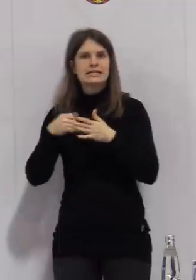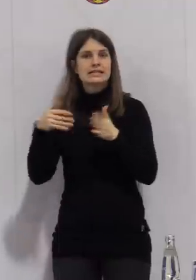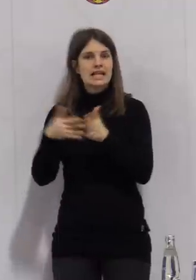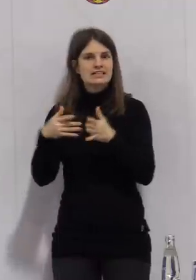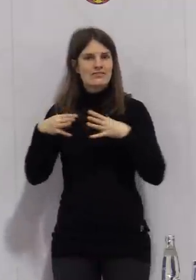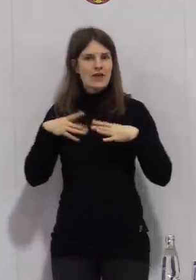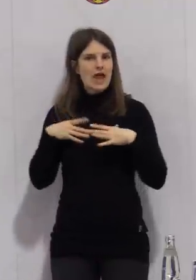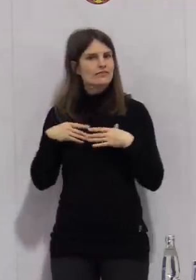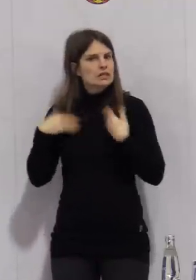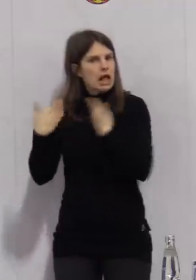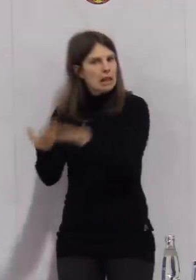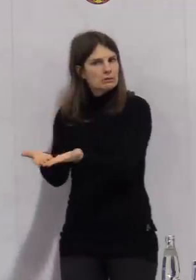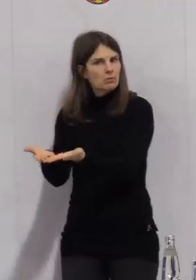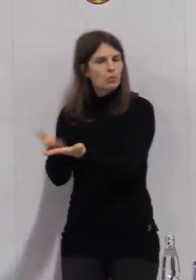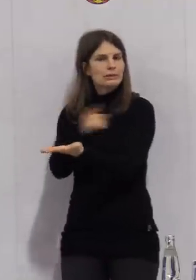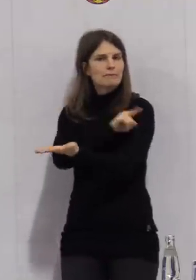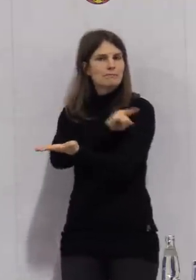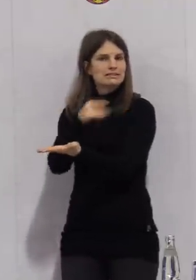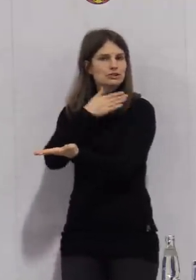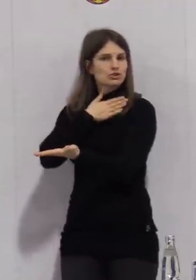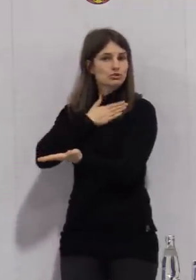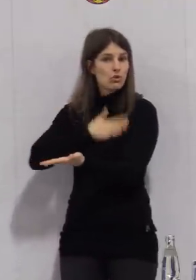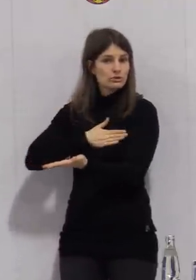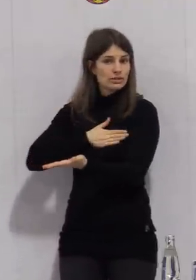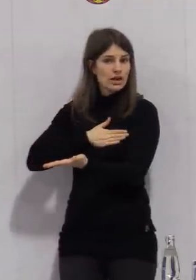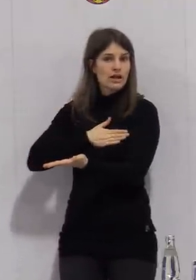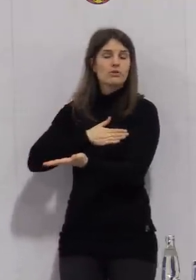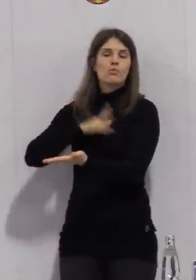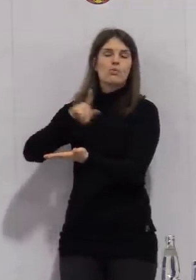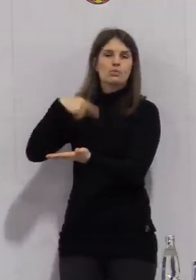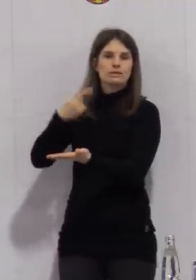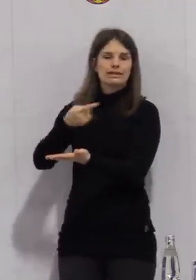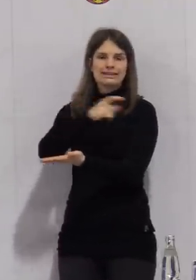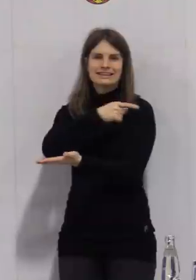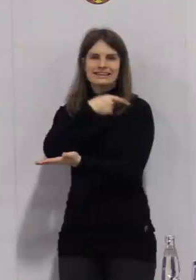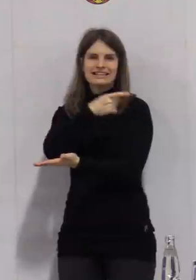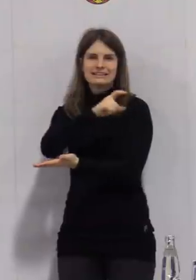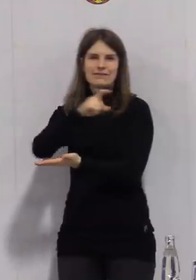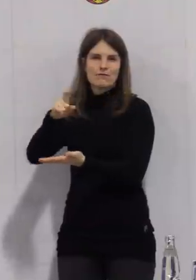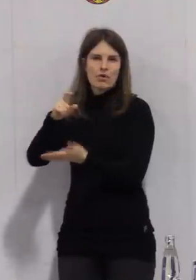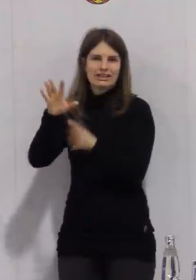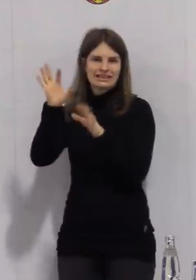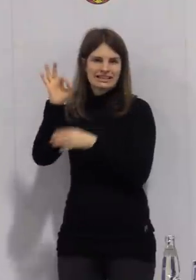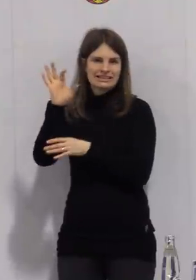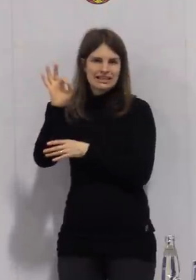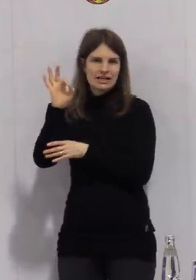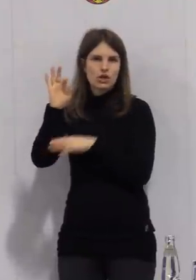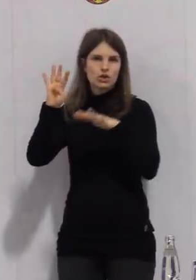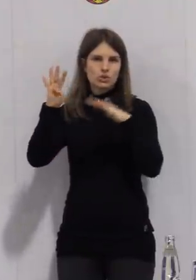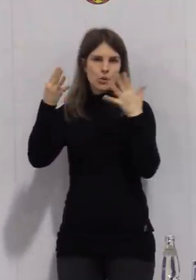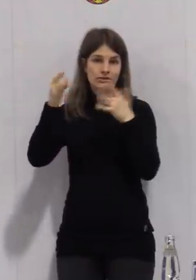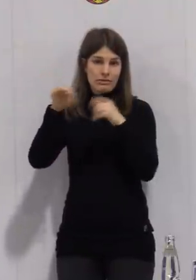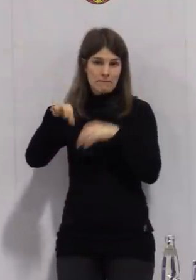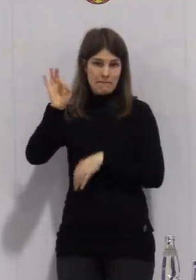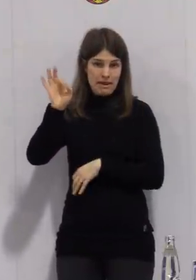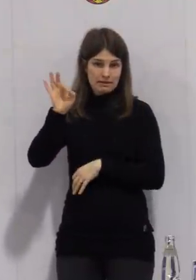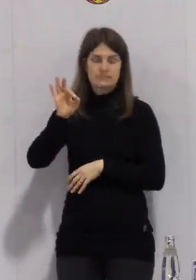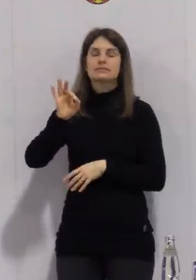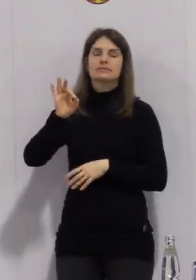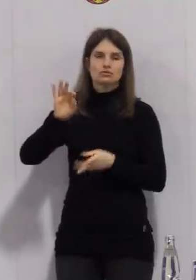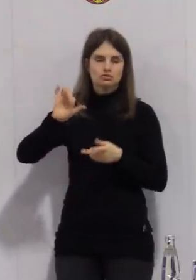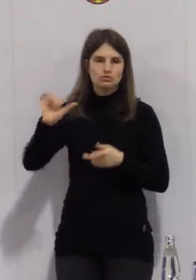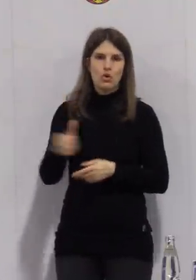zum Sonntag anbieten. Und ab Dienstag, nächster Woche, also ab dem 9. März, steht das Testzelt dann